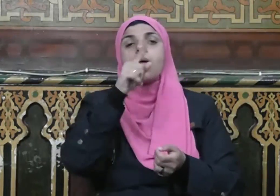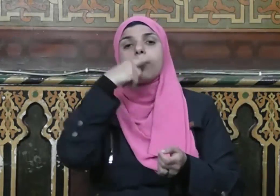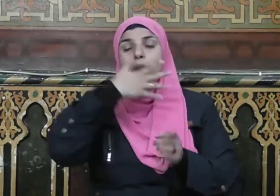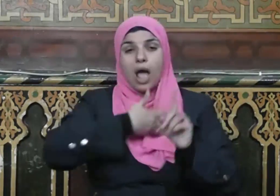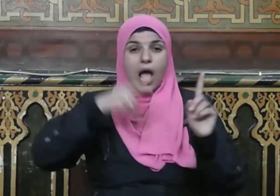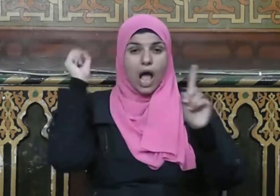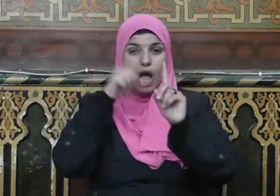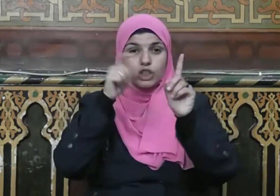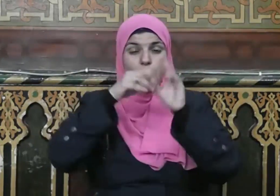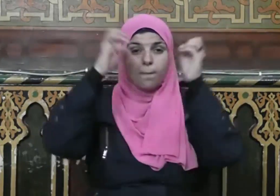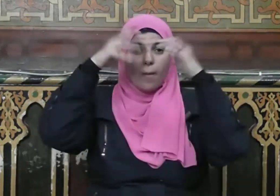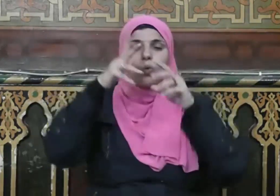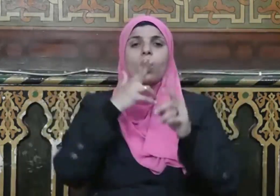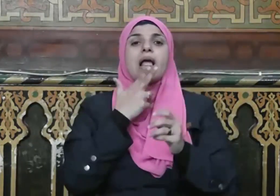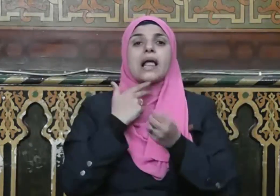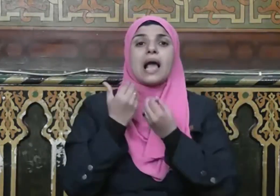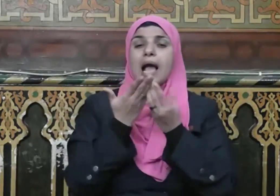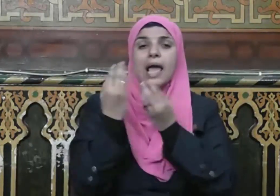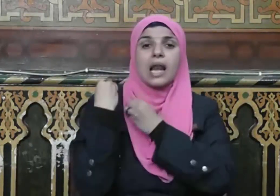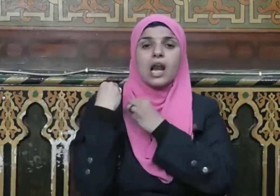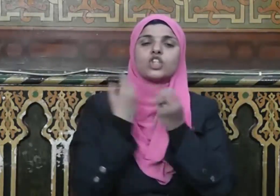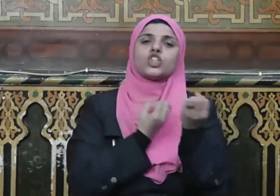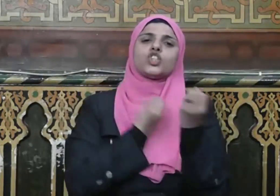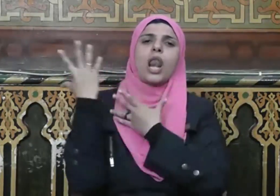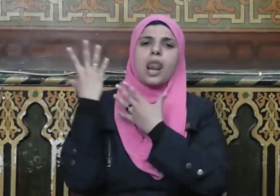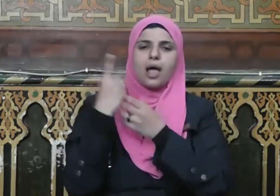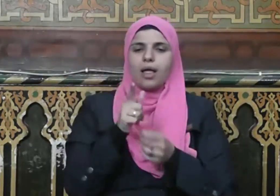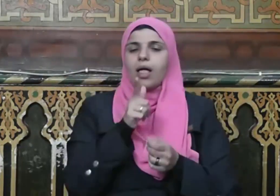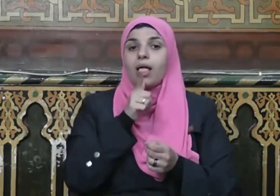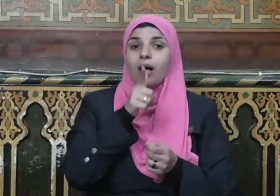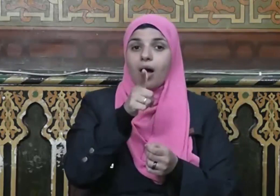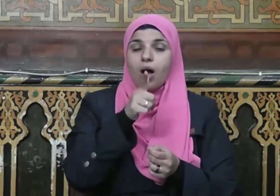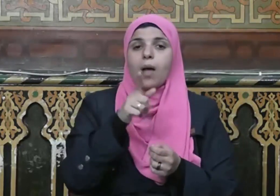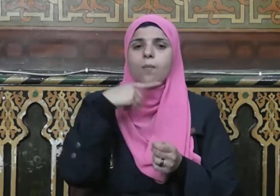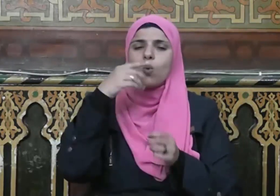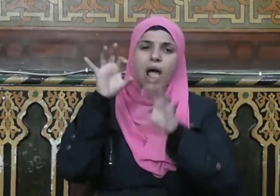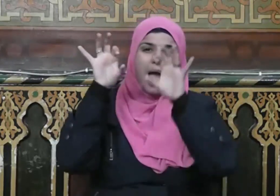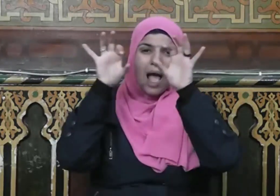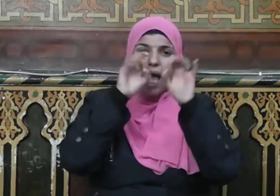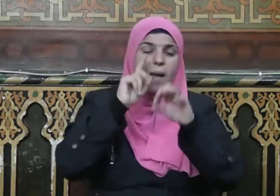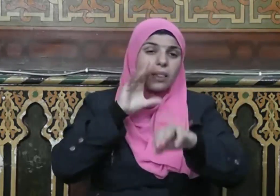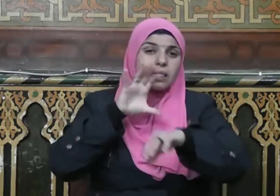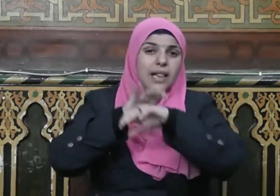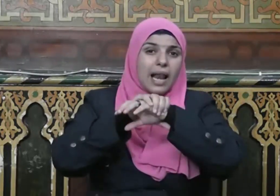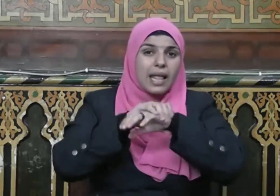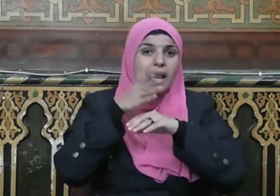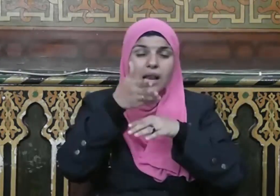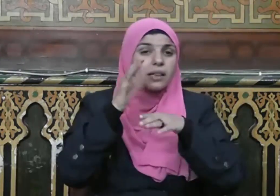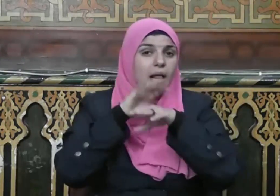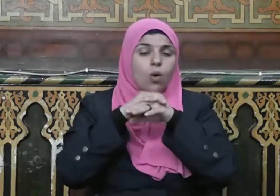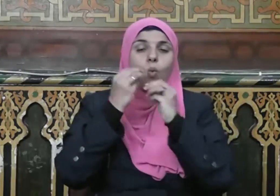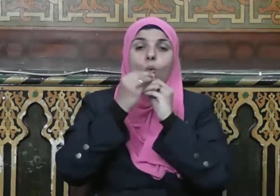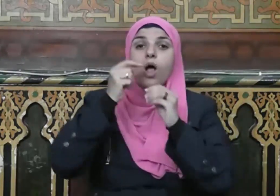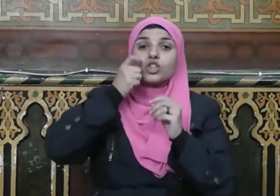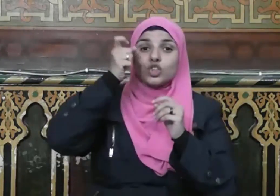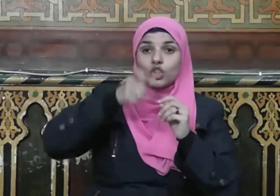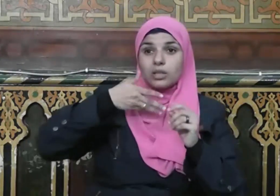جزاؤه الجنة قال آية ذلك أن يرجع زاهدا في